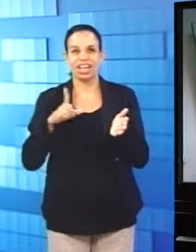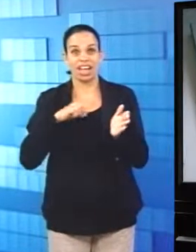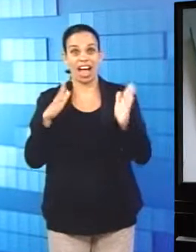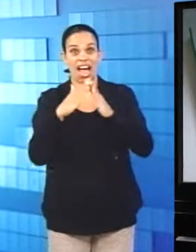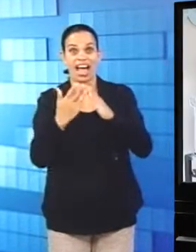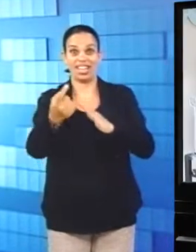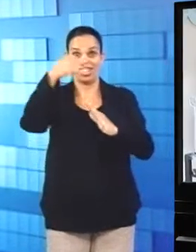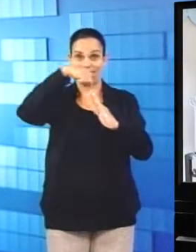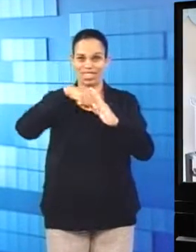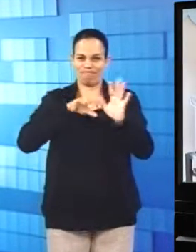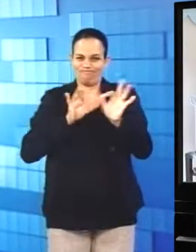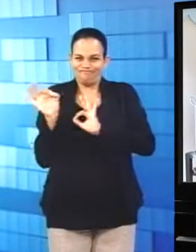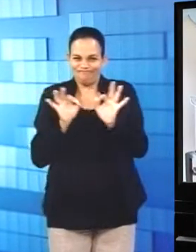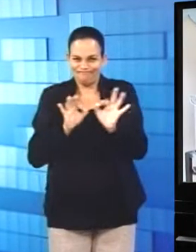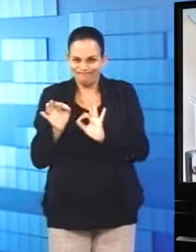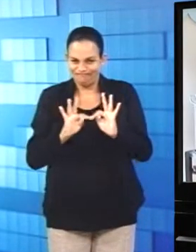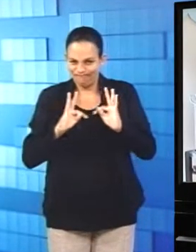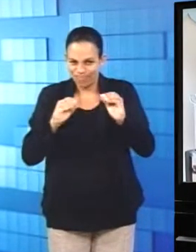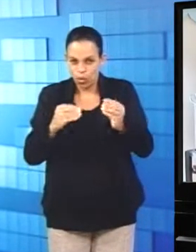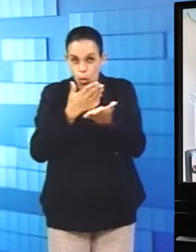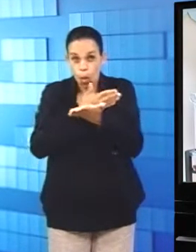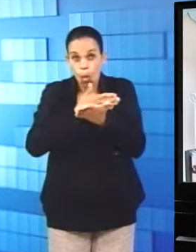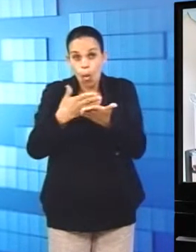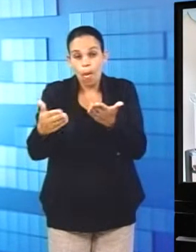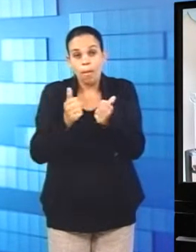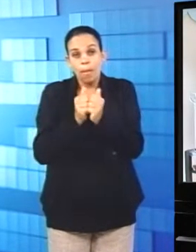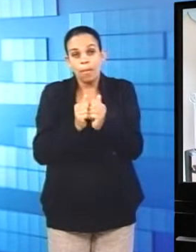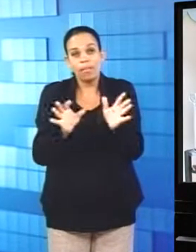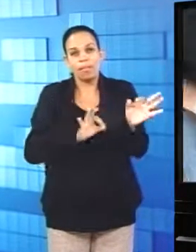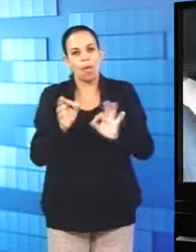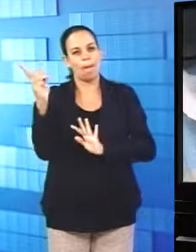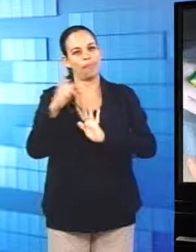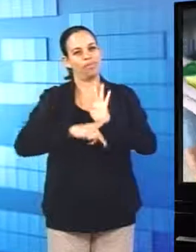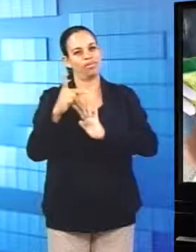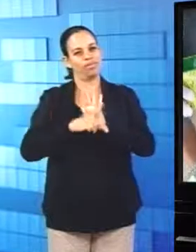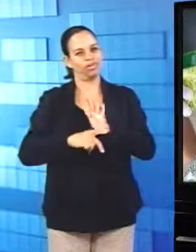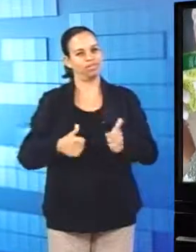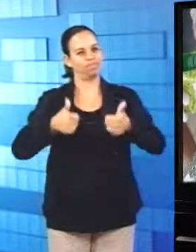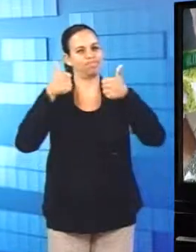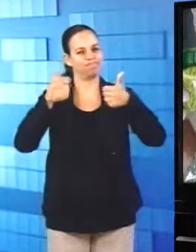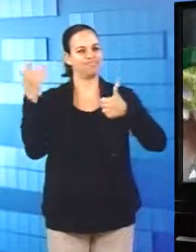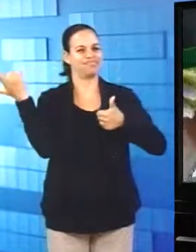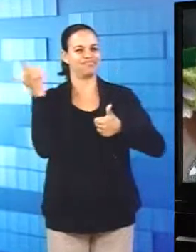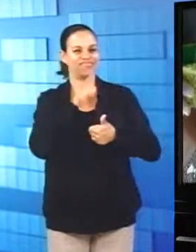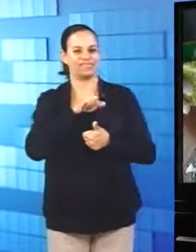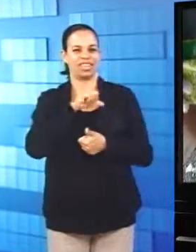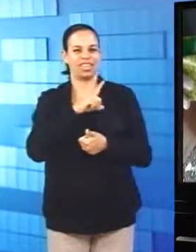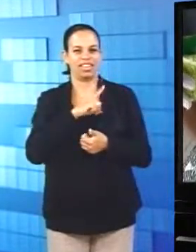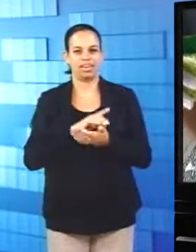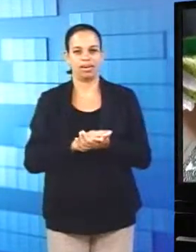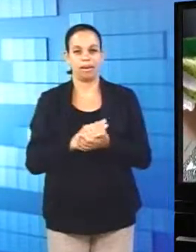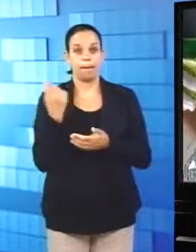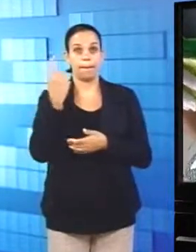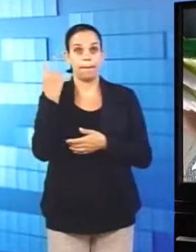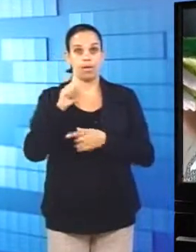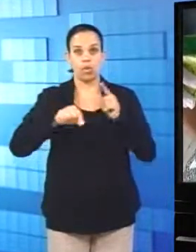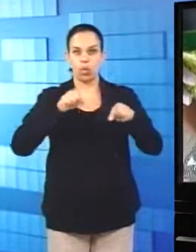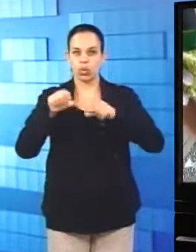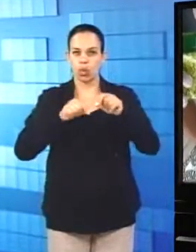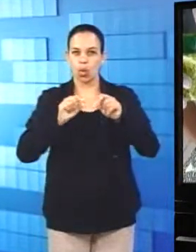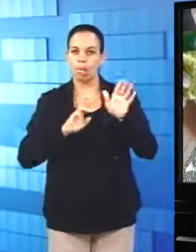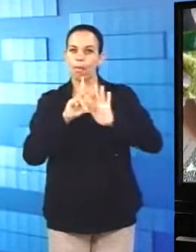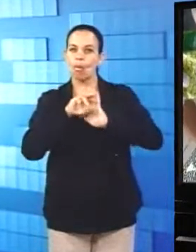quintal de casa e assim deram início a um projeto que tem dado certo. Para a produção, primeiro passo é selecionar